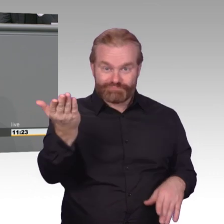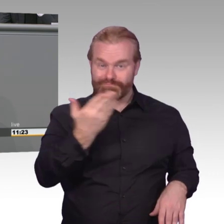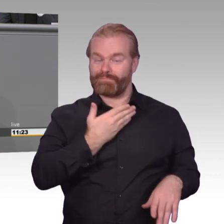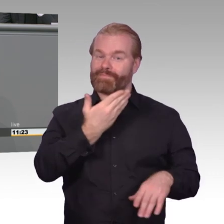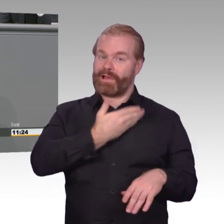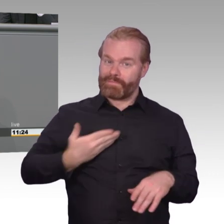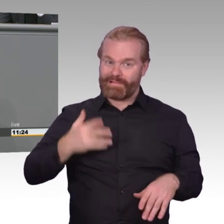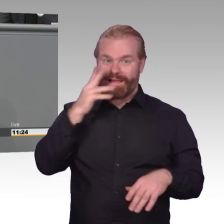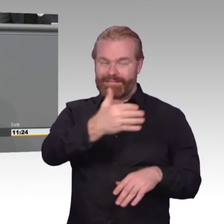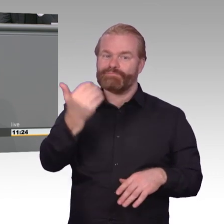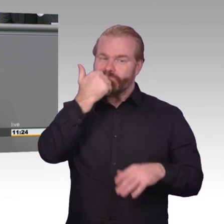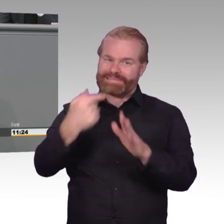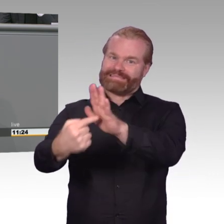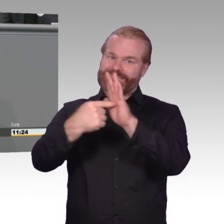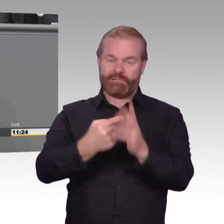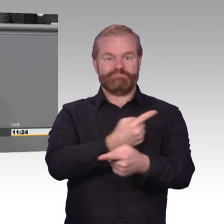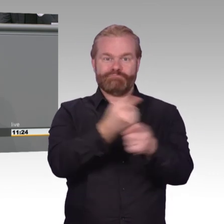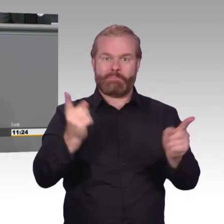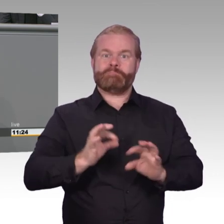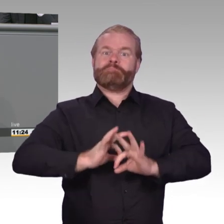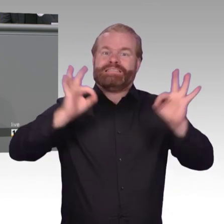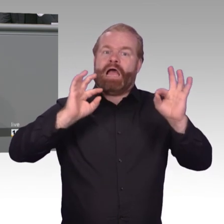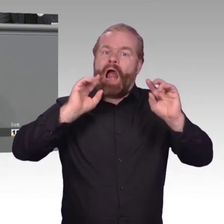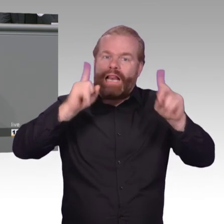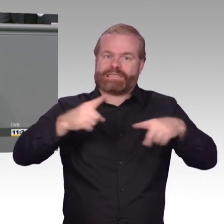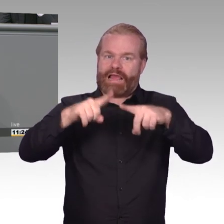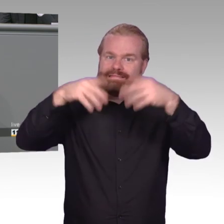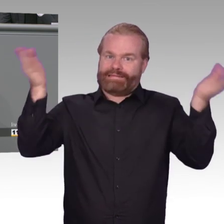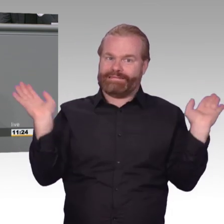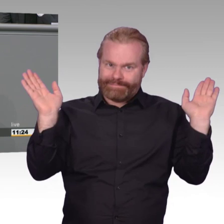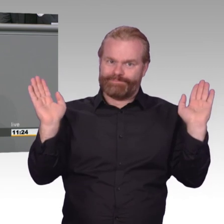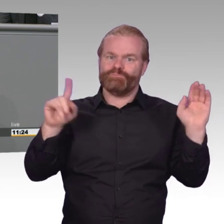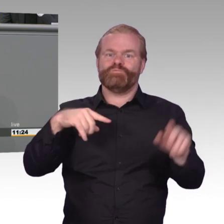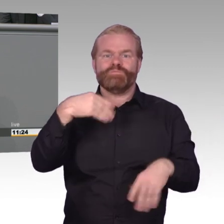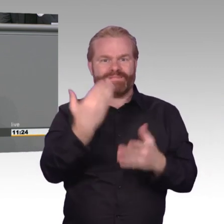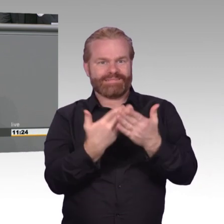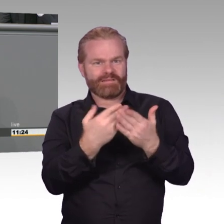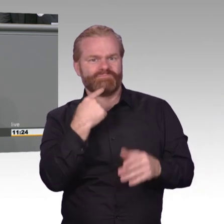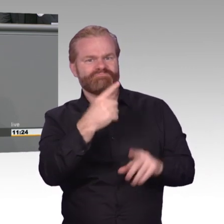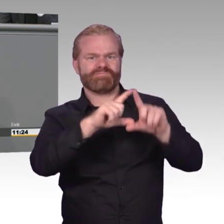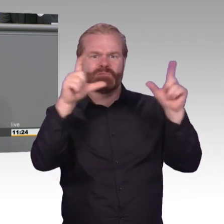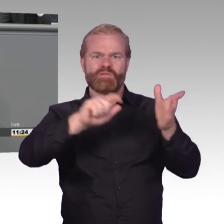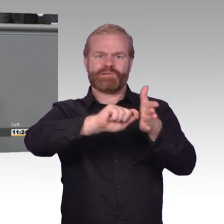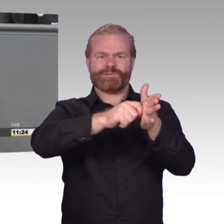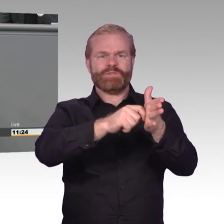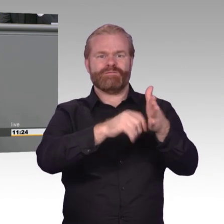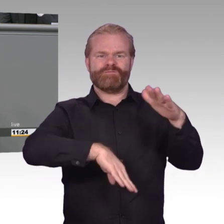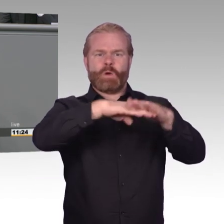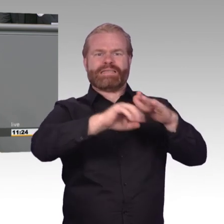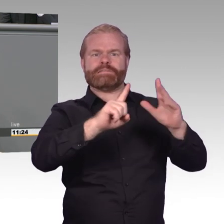sicher eingestufte Verschlüsselungssysteme können in Zukunft geknackt werden und zwar auch rückwirkend. China hat die Chancen und Risiken